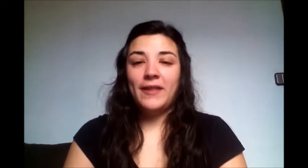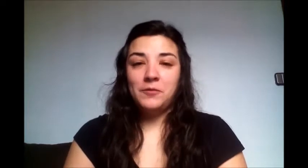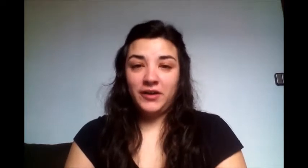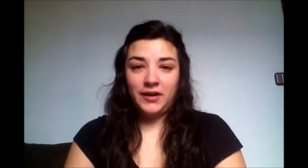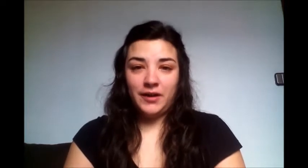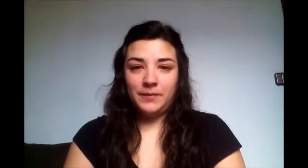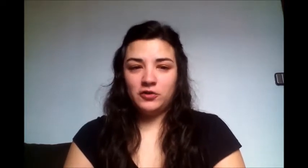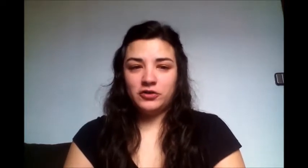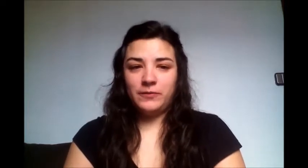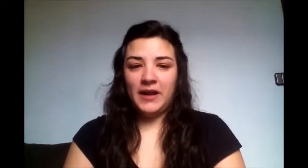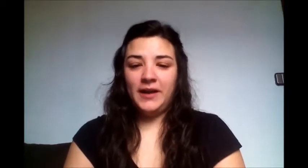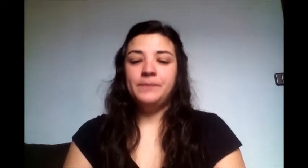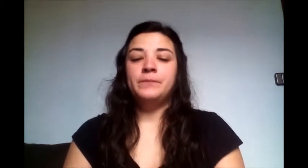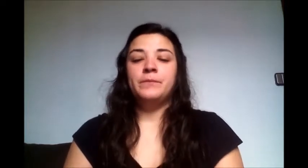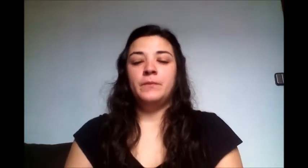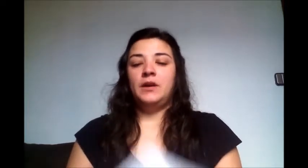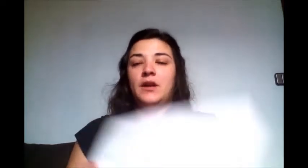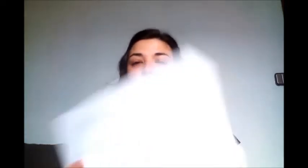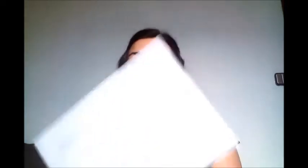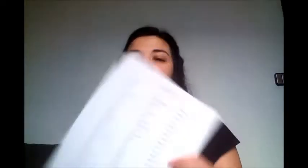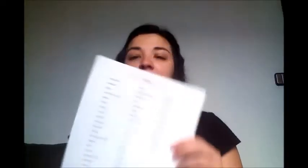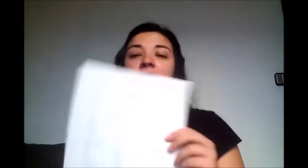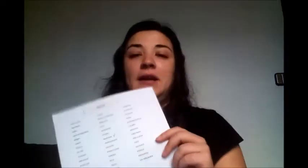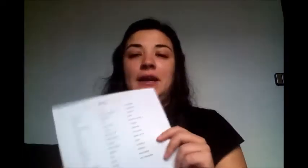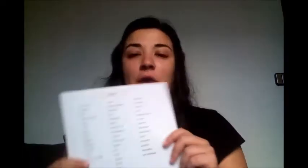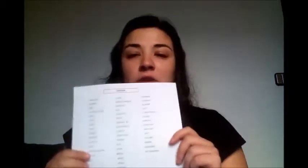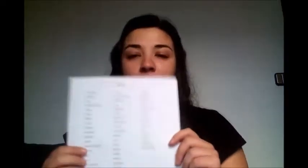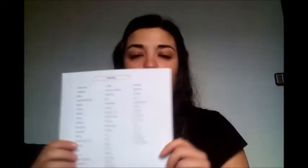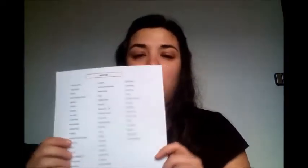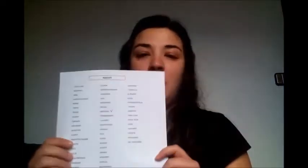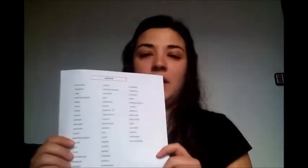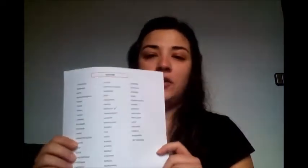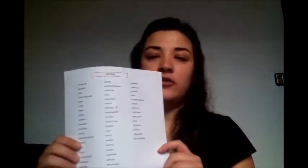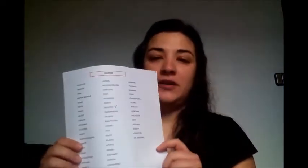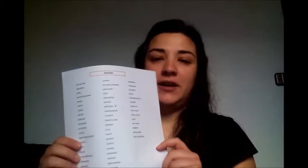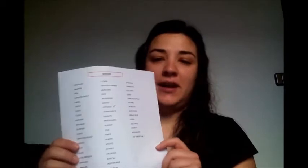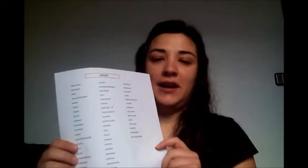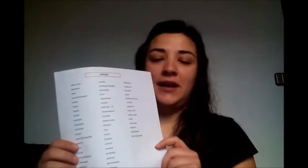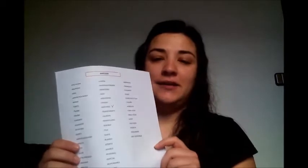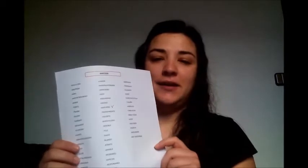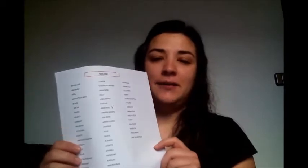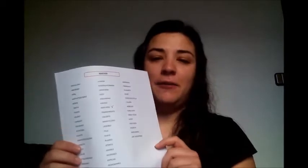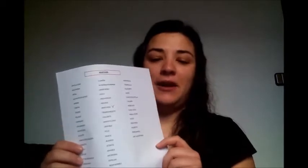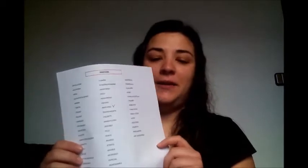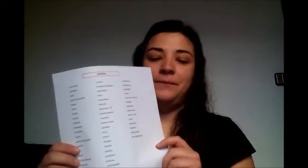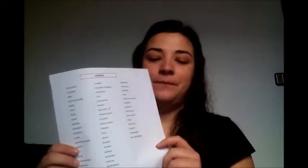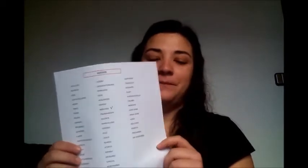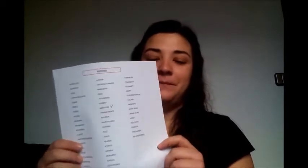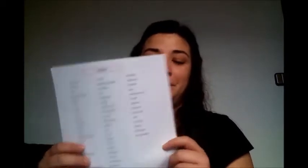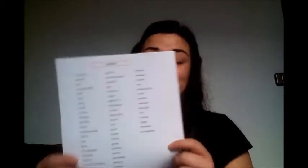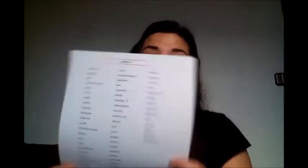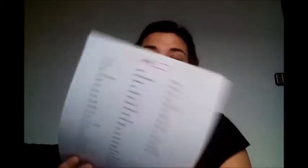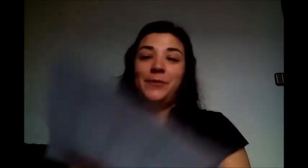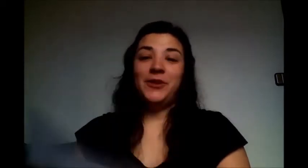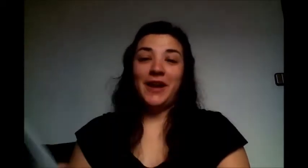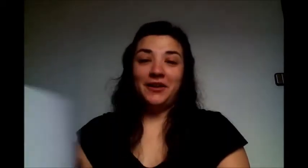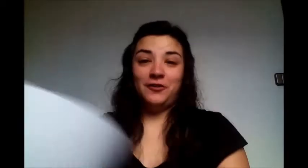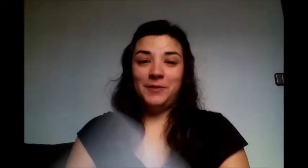quedamos nerviosos, ¿vale? Recordad la última hoja que os entregué en clase, ¿vale? Del último día que nos